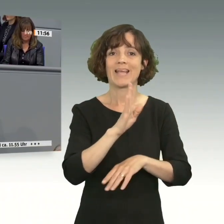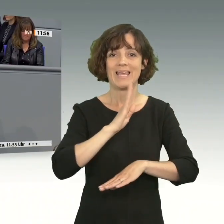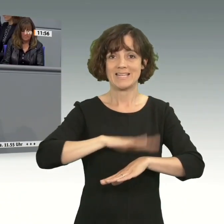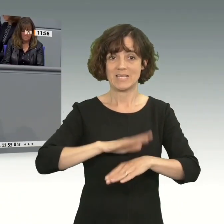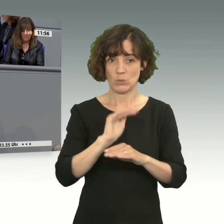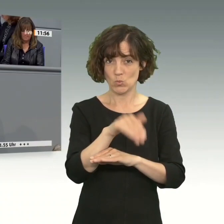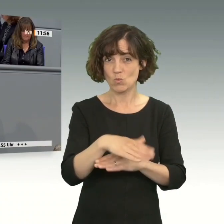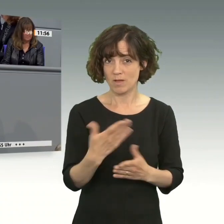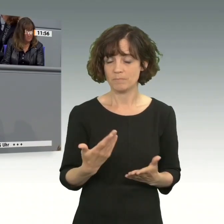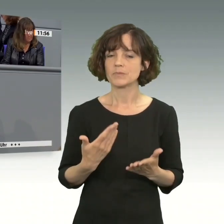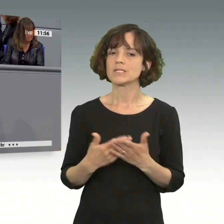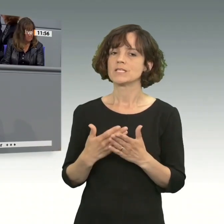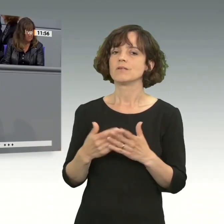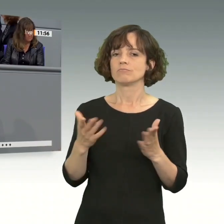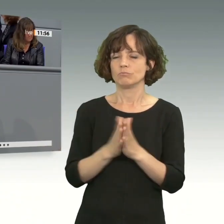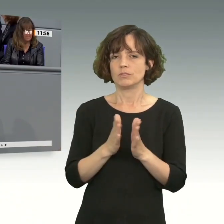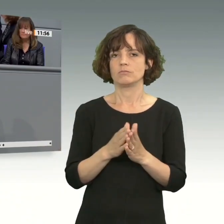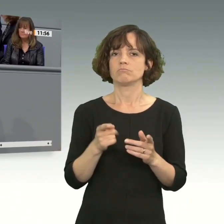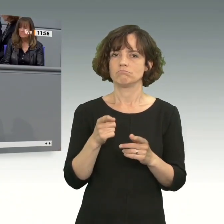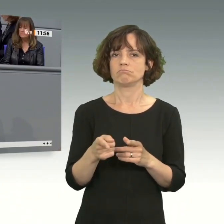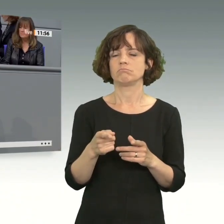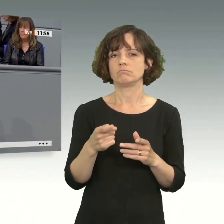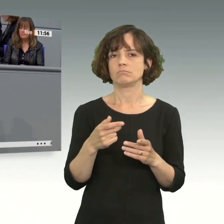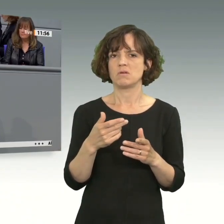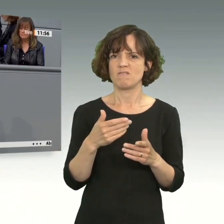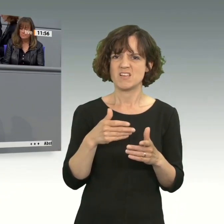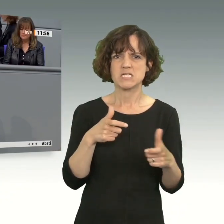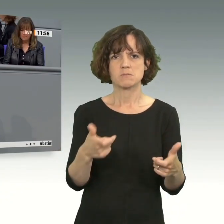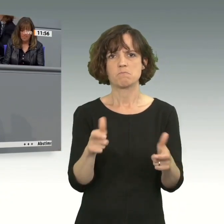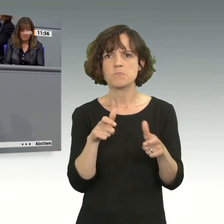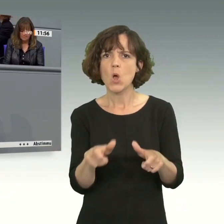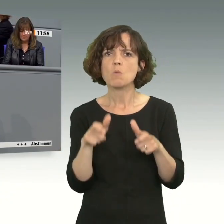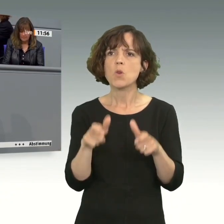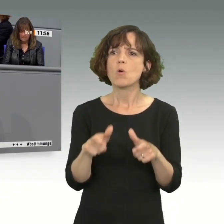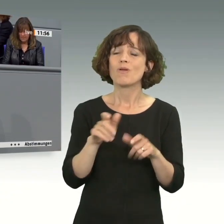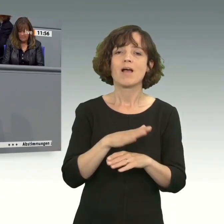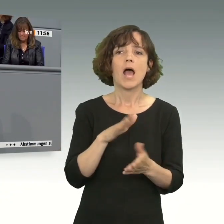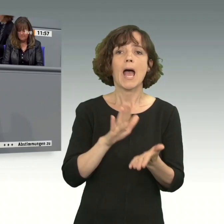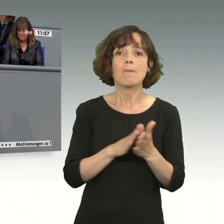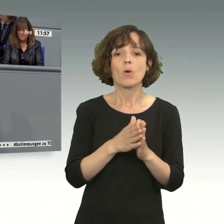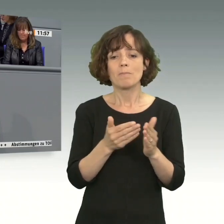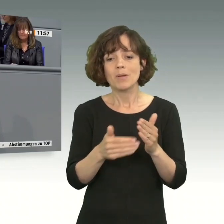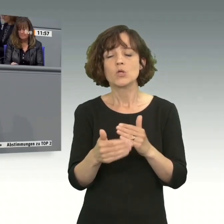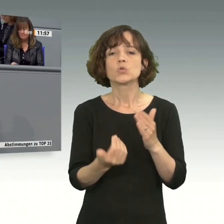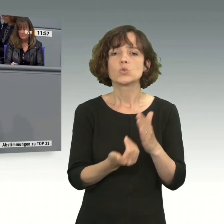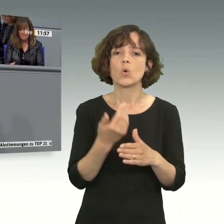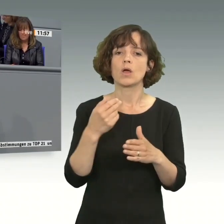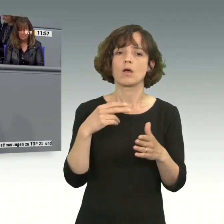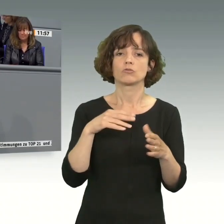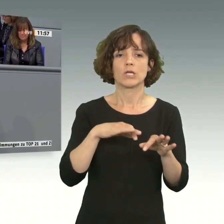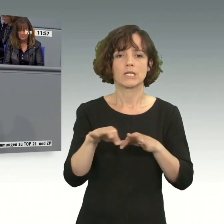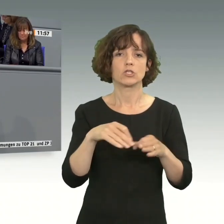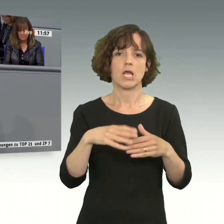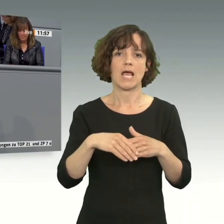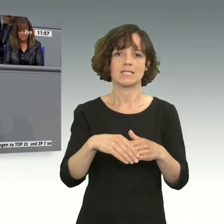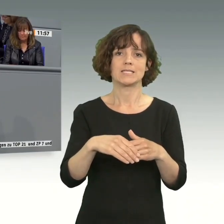ist überschritten, Herr Kollege. Und deswegen rufe ich dazu auf, dass Sie nicht weiter blockieren. Hinter diesem Abkommen steht ein neuer strategischer Ansatz. Wenn